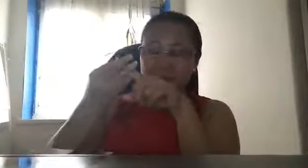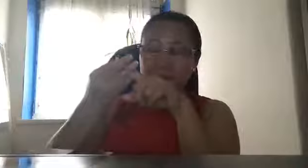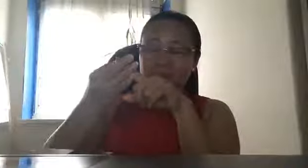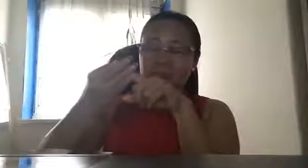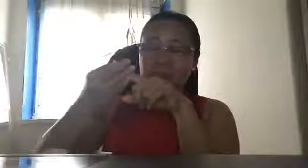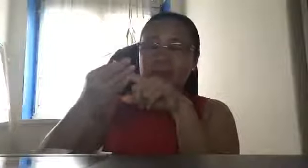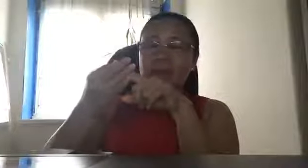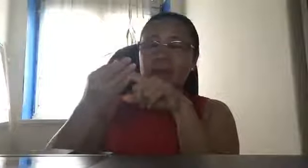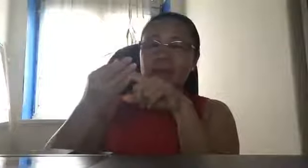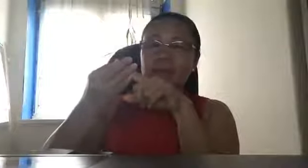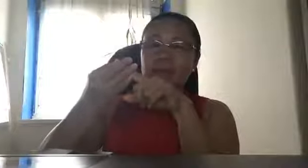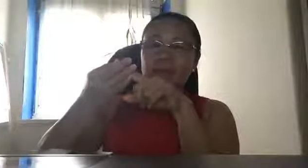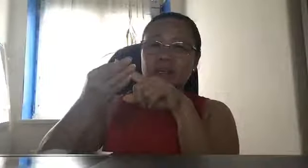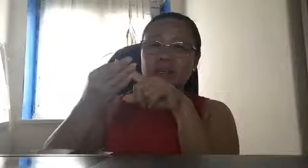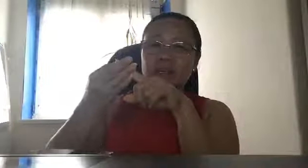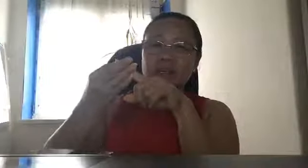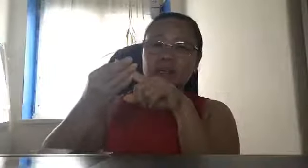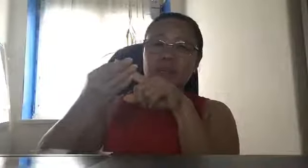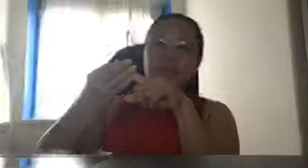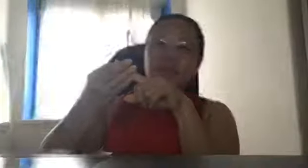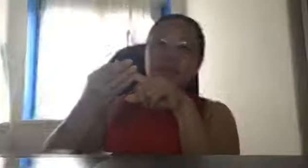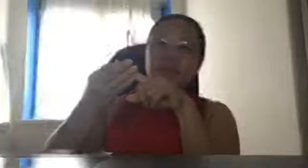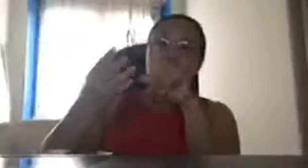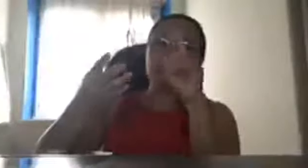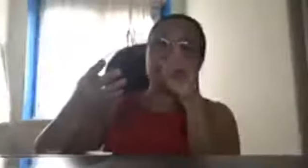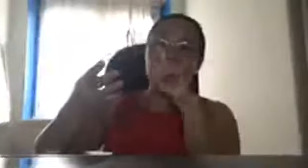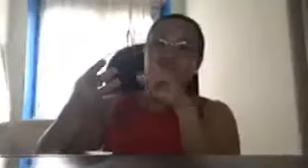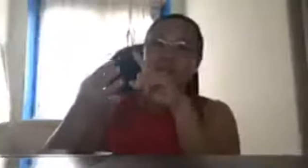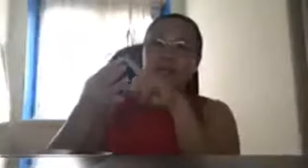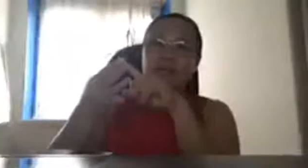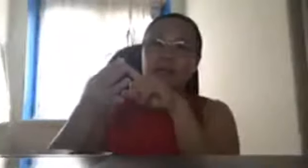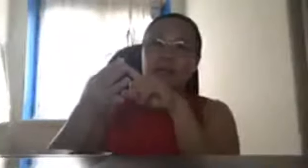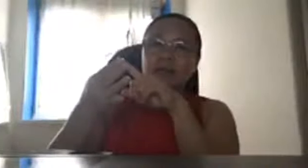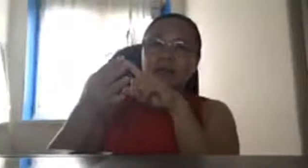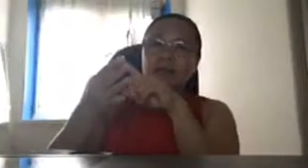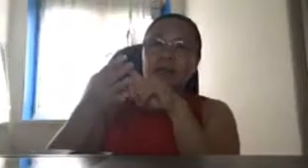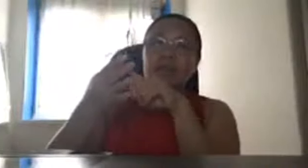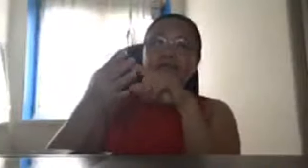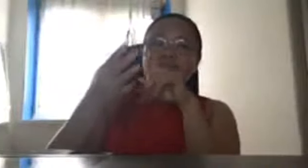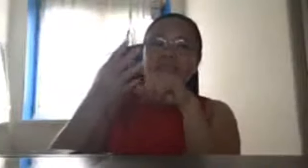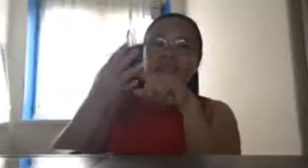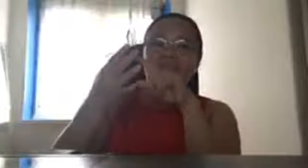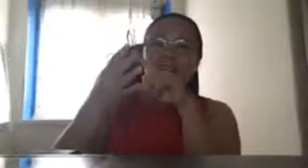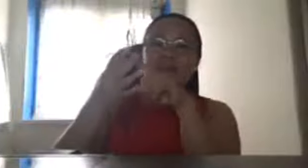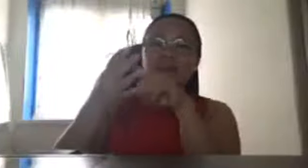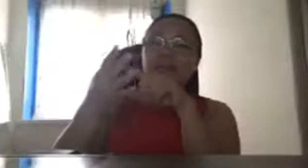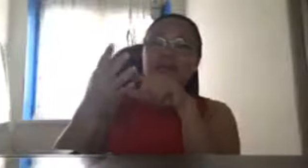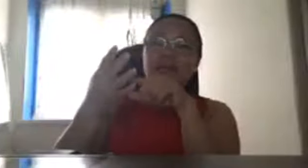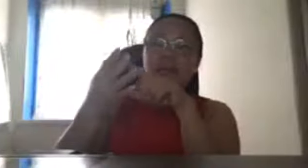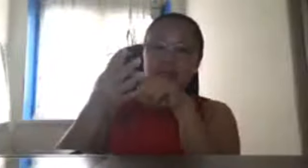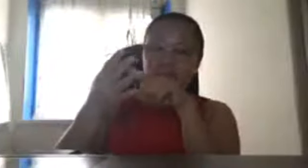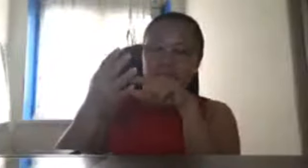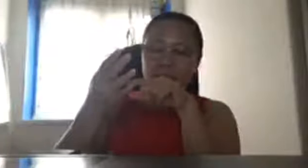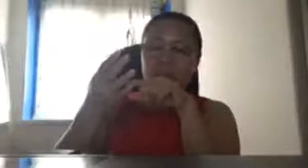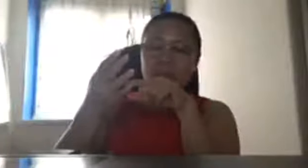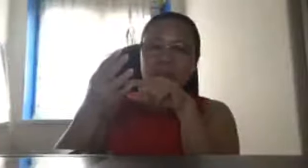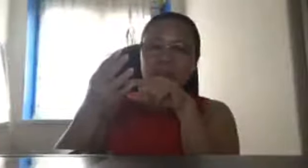mga taga kongreso ganun din para tayong nangangapa sa buwan